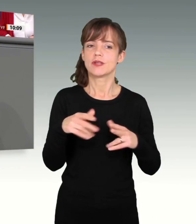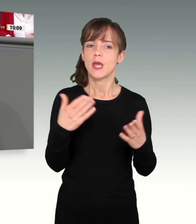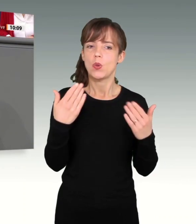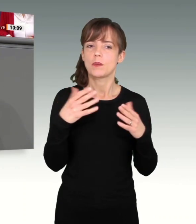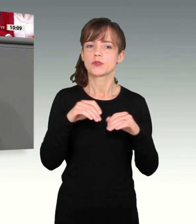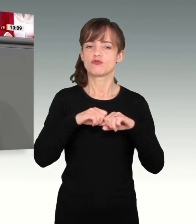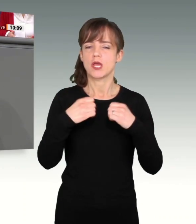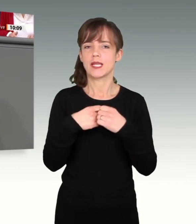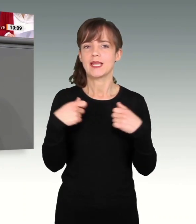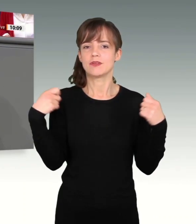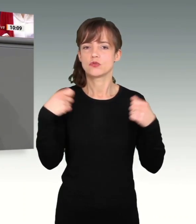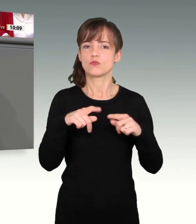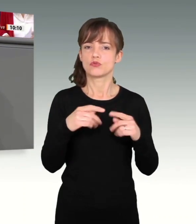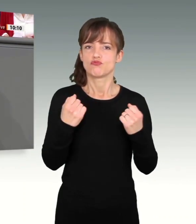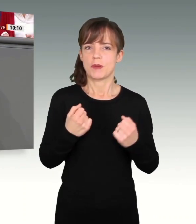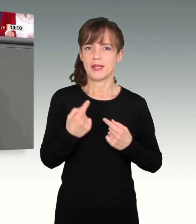stabilisieren.